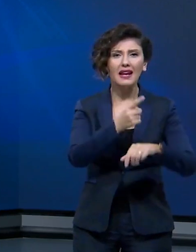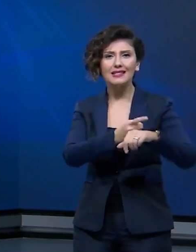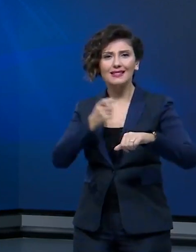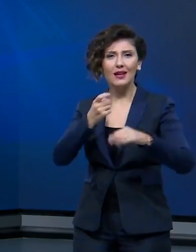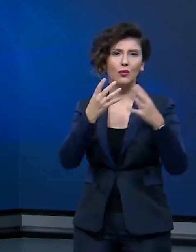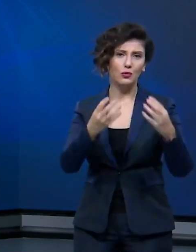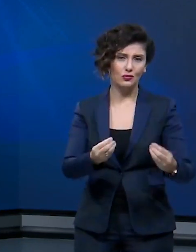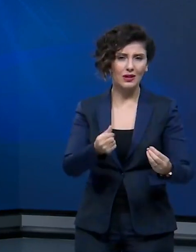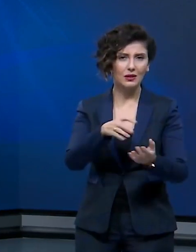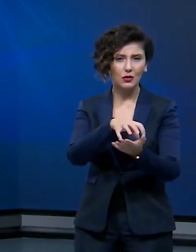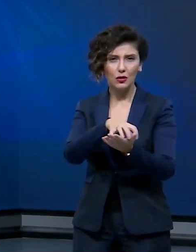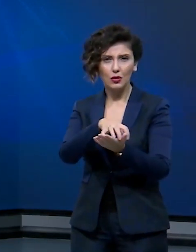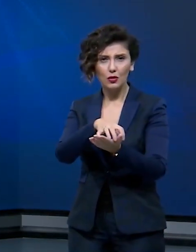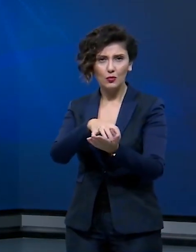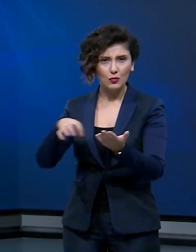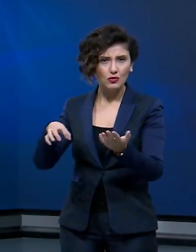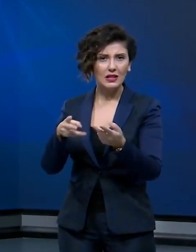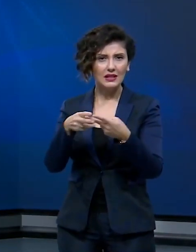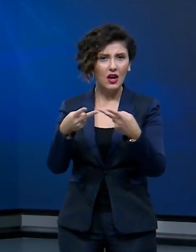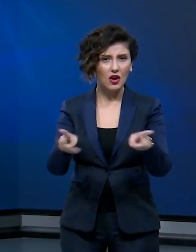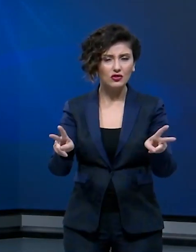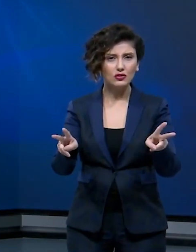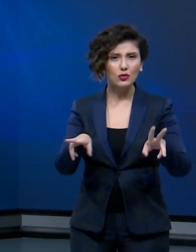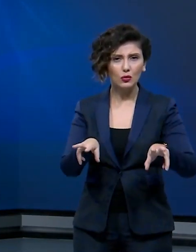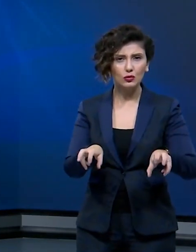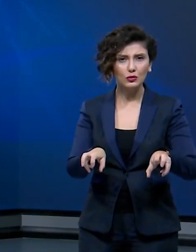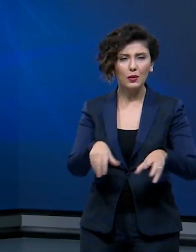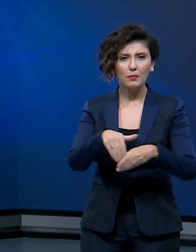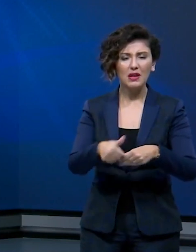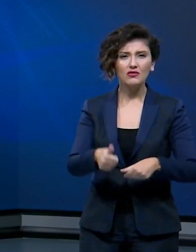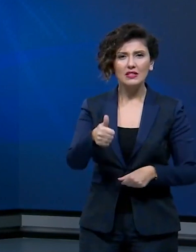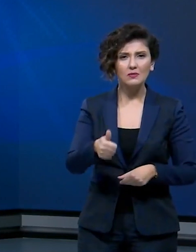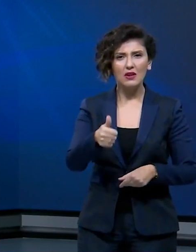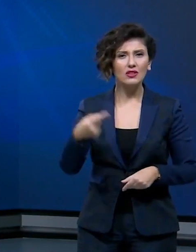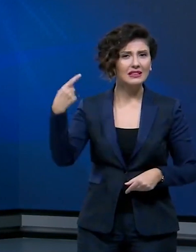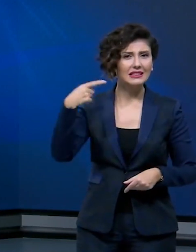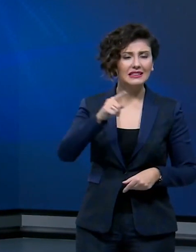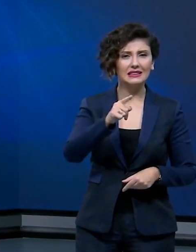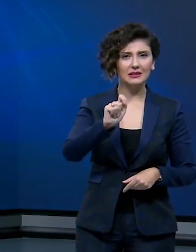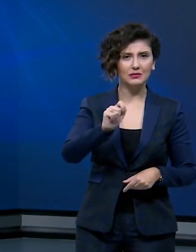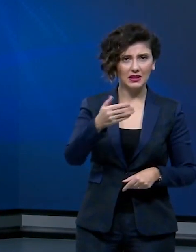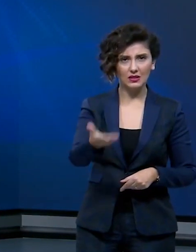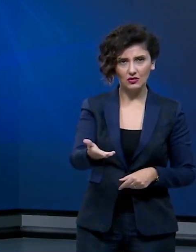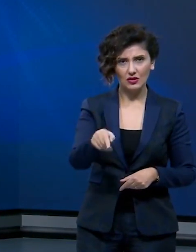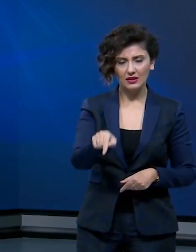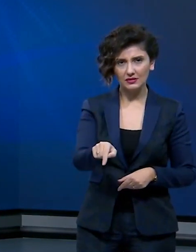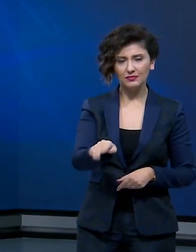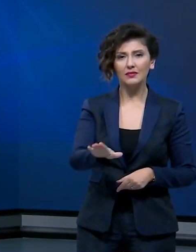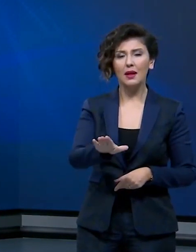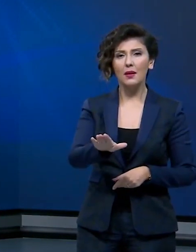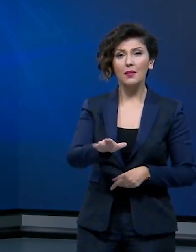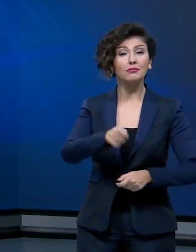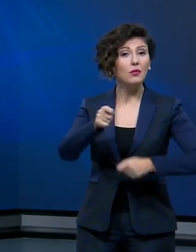birer saat olacak. Bütçenin açılış oturumunu Meclis Başkanı Yıldırım yönetecek.